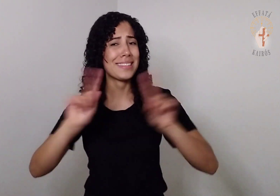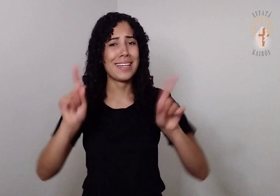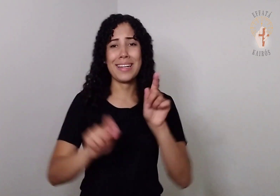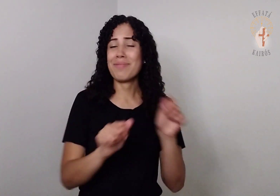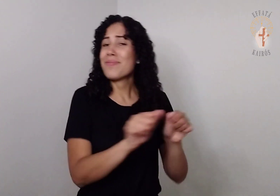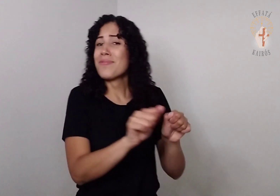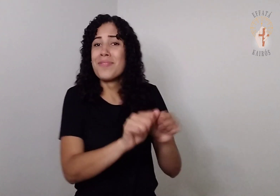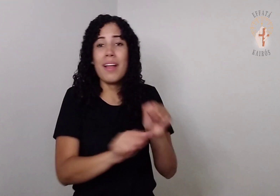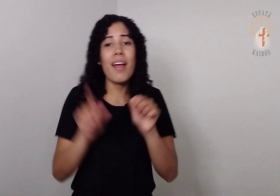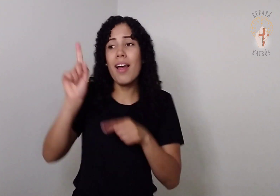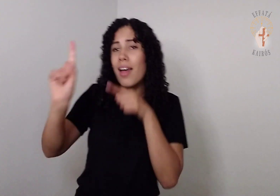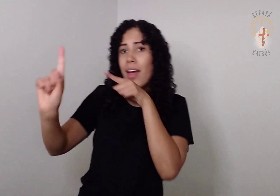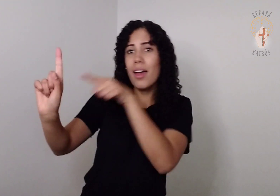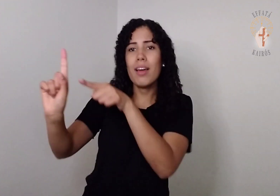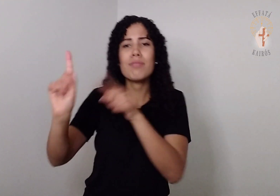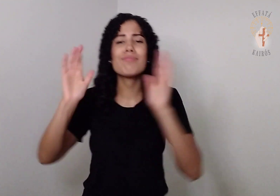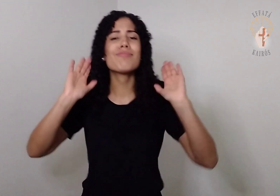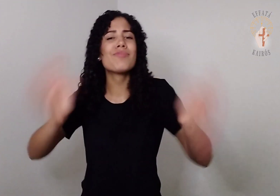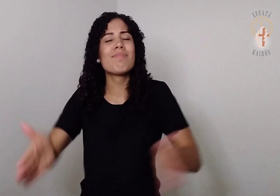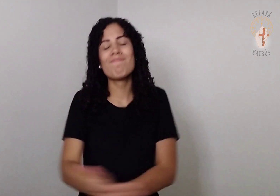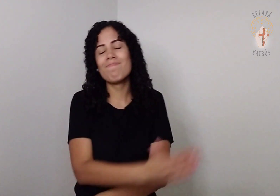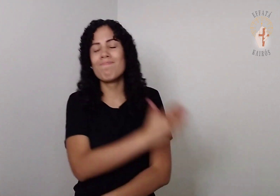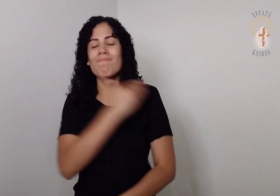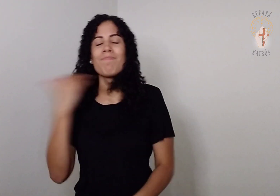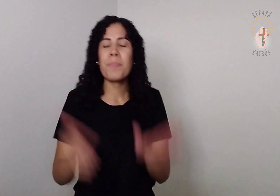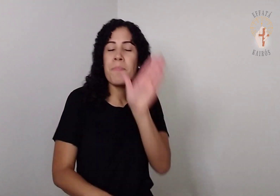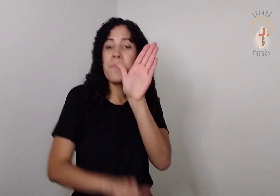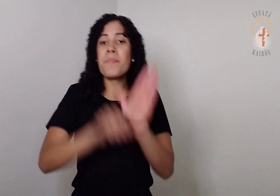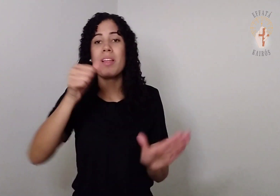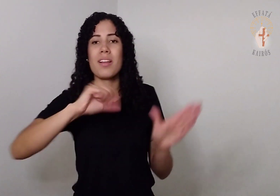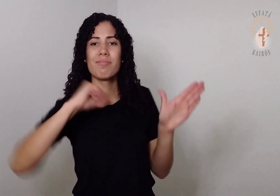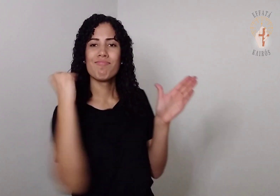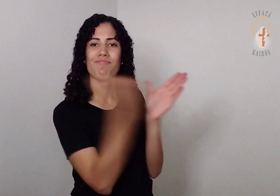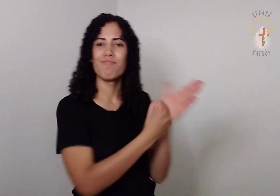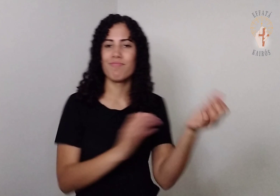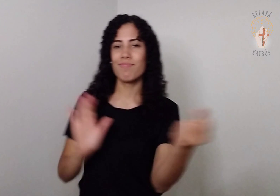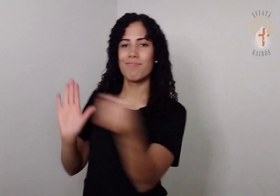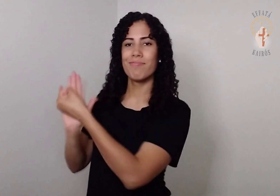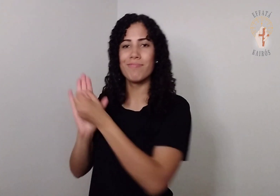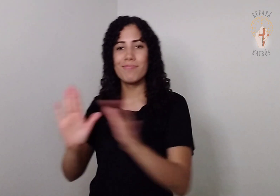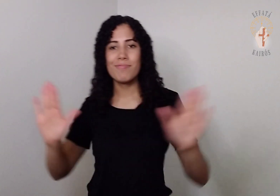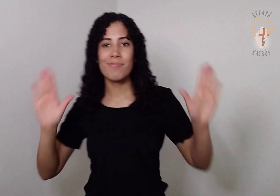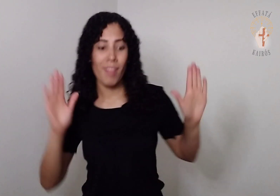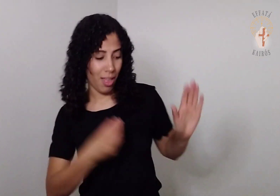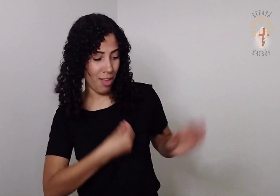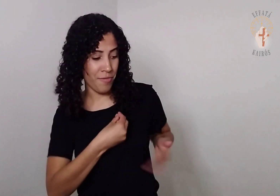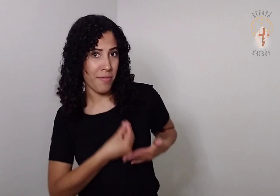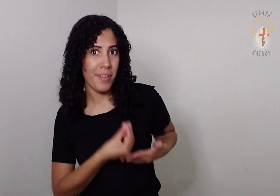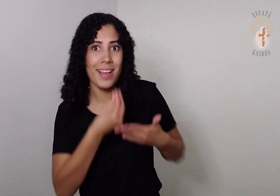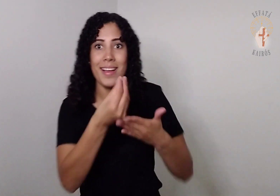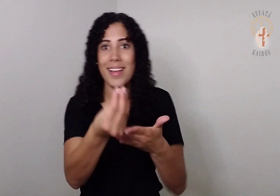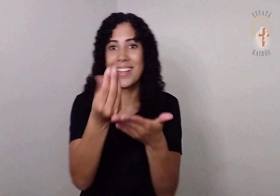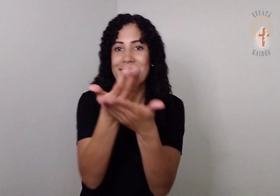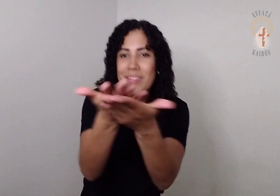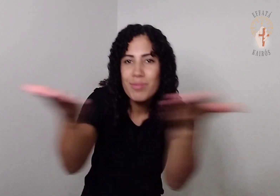Ele já o fez, uma vez por todas, oferecendo-se